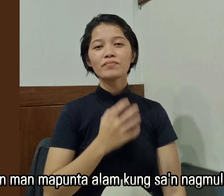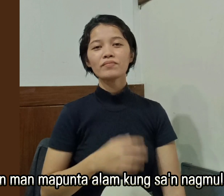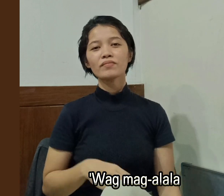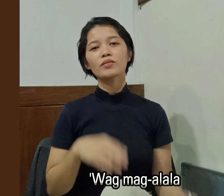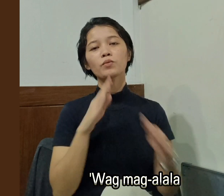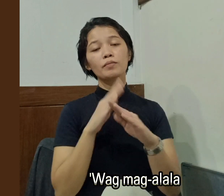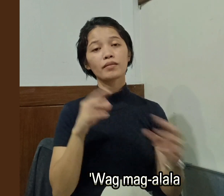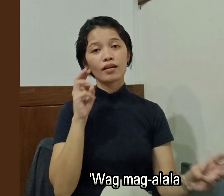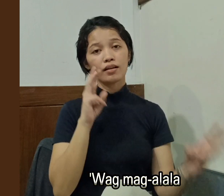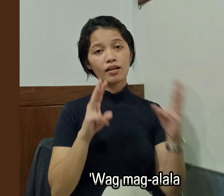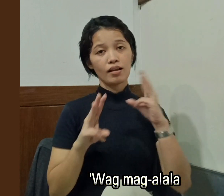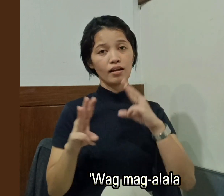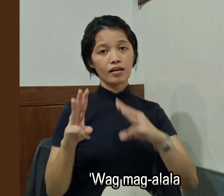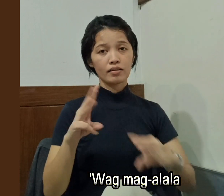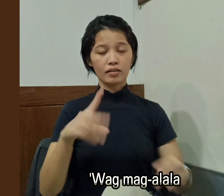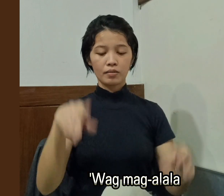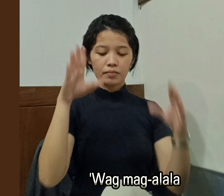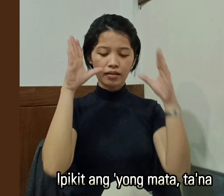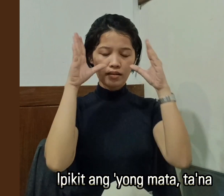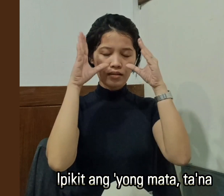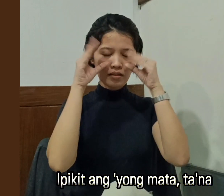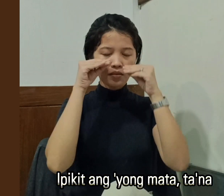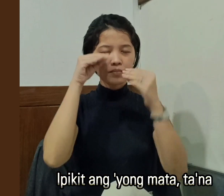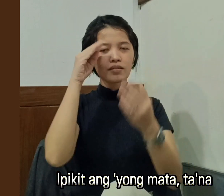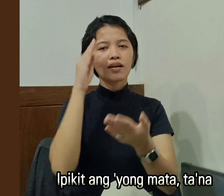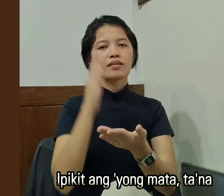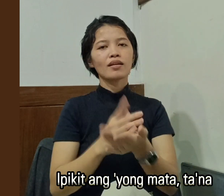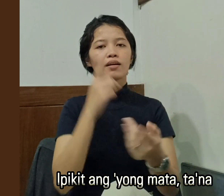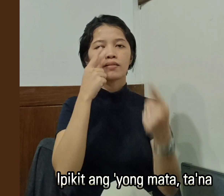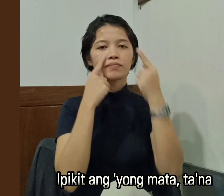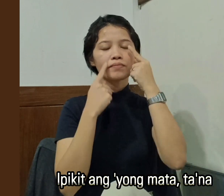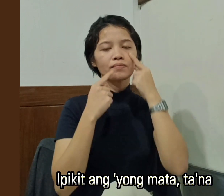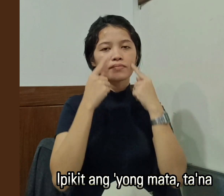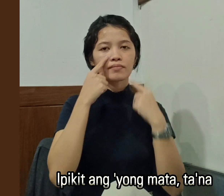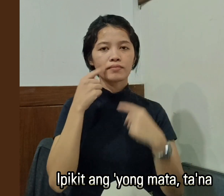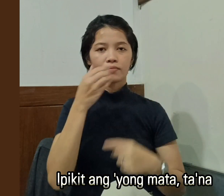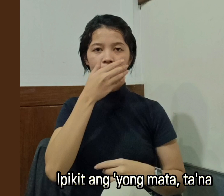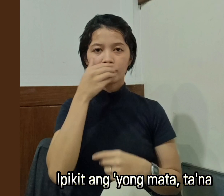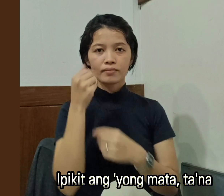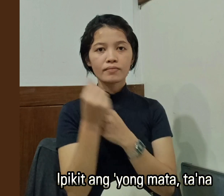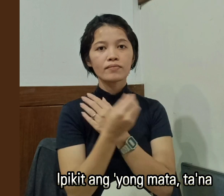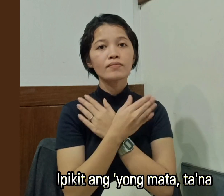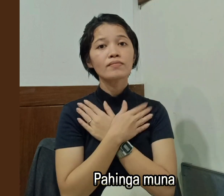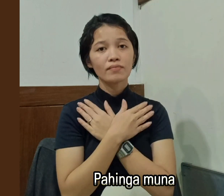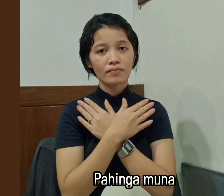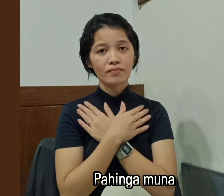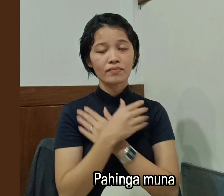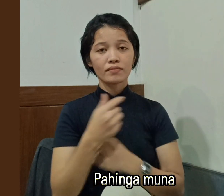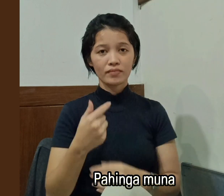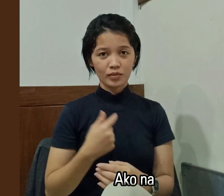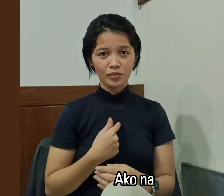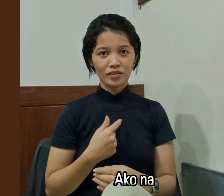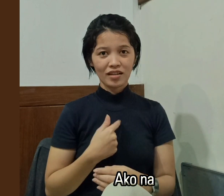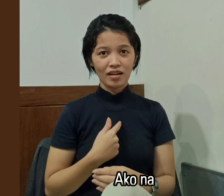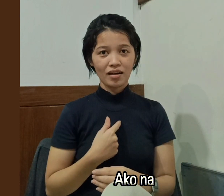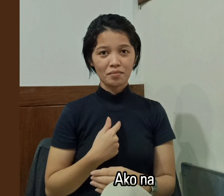Huwag mag-alala, ipikit ang iyong matatana Pahinga muna, ako na